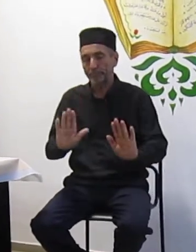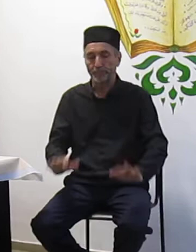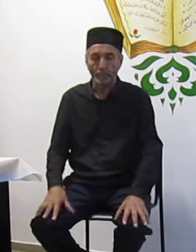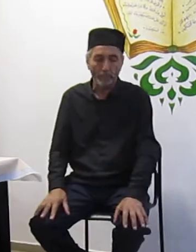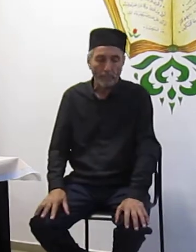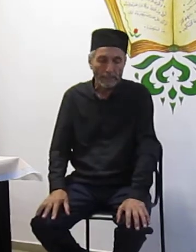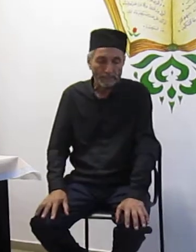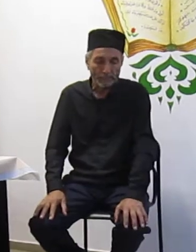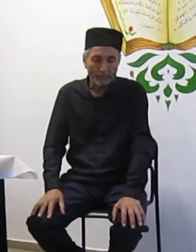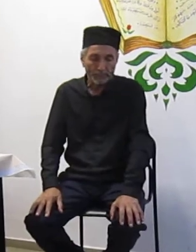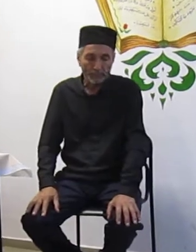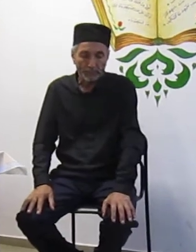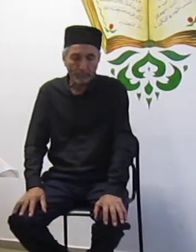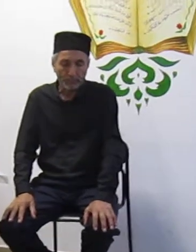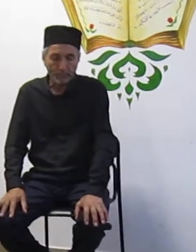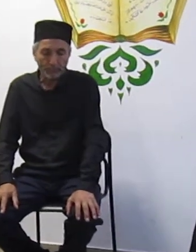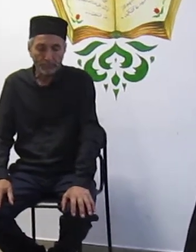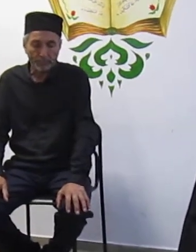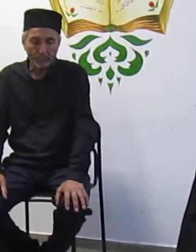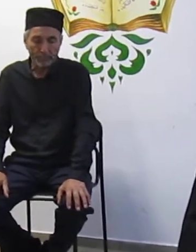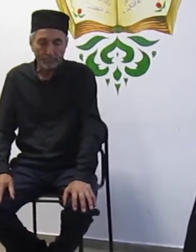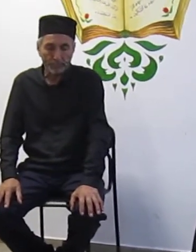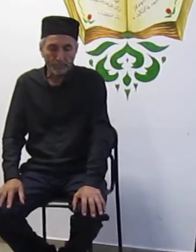Хорошо. Хорошо.